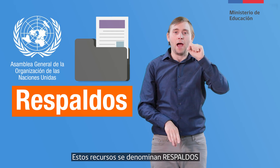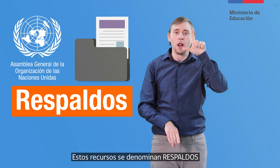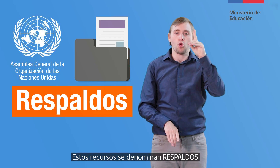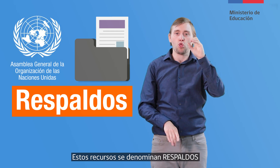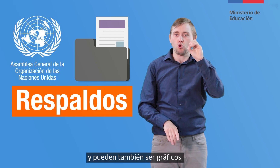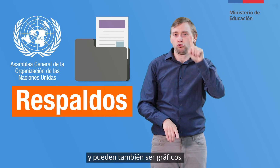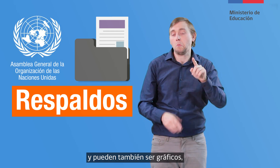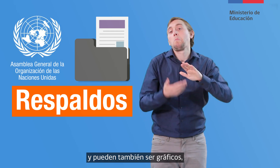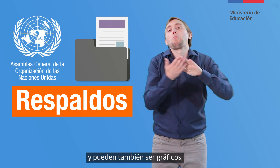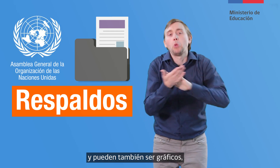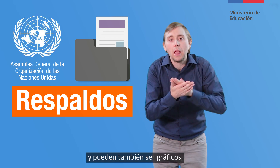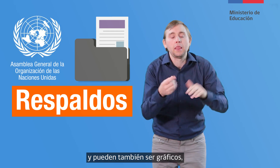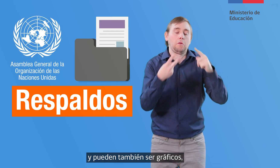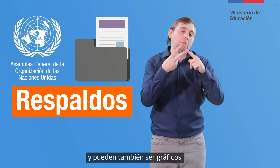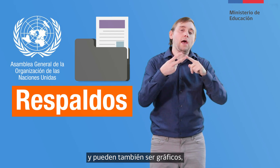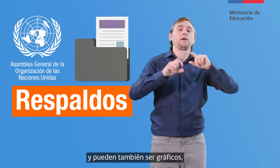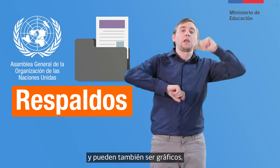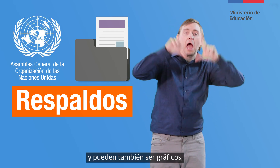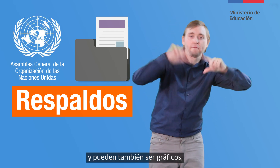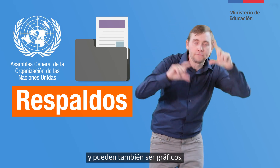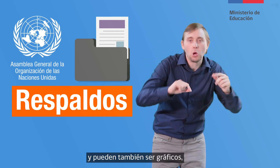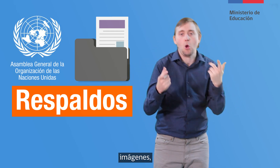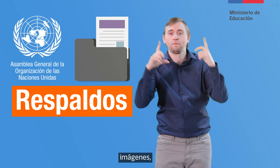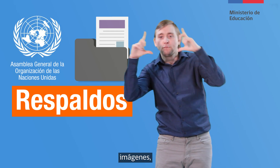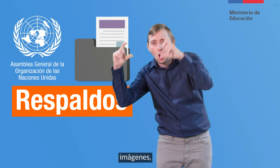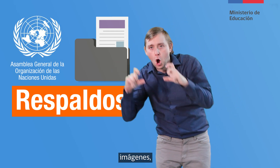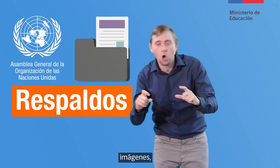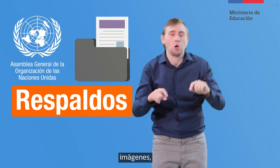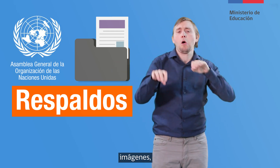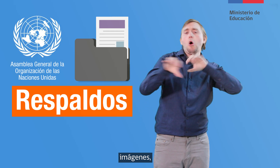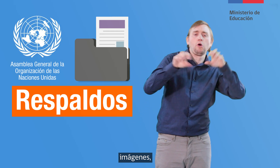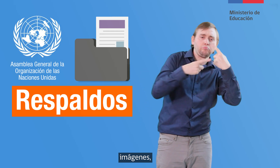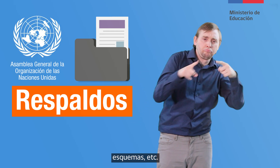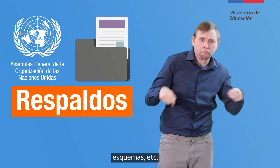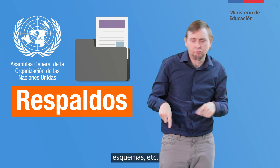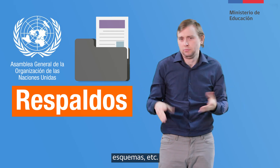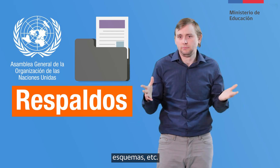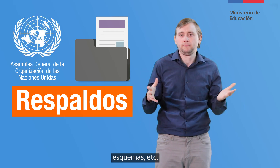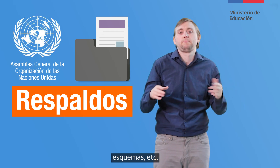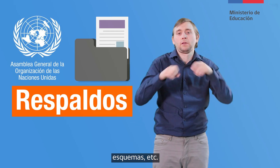y pueden también ser gráficos, imágenes, esquemas, etc.